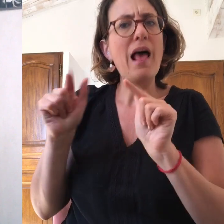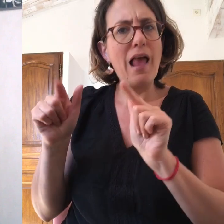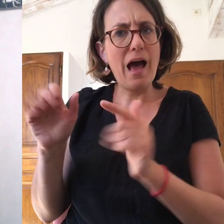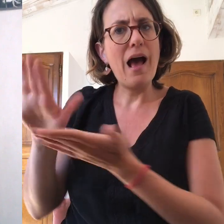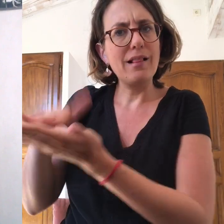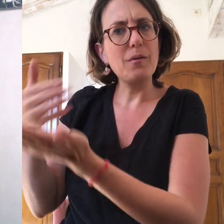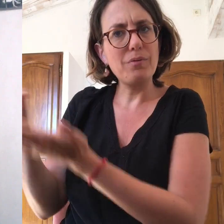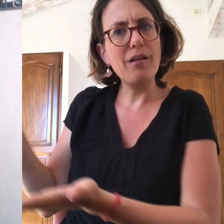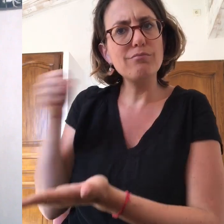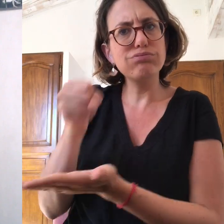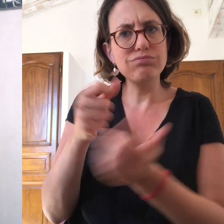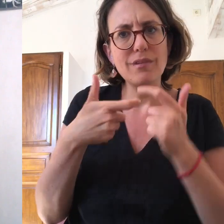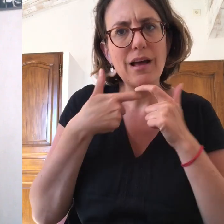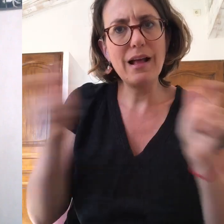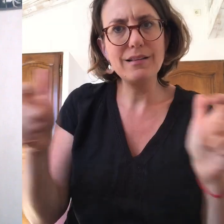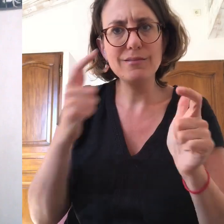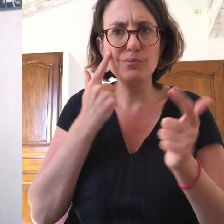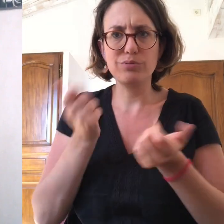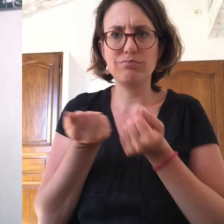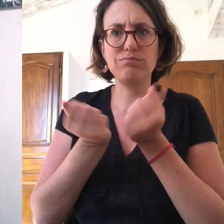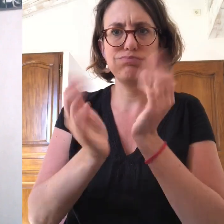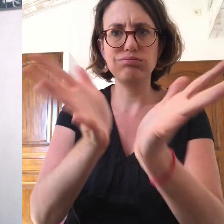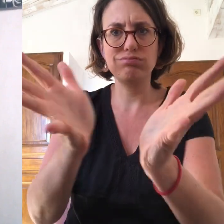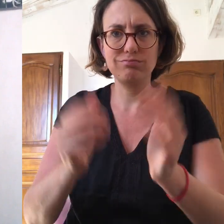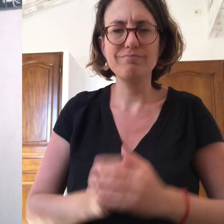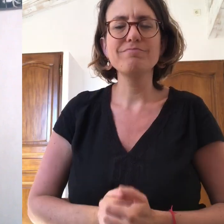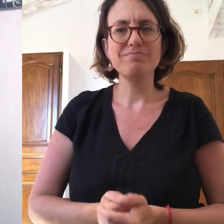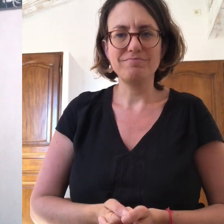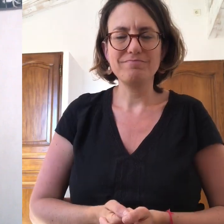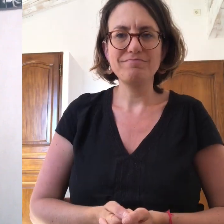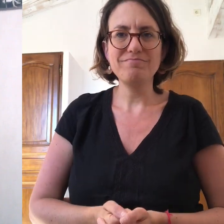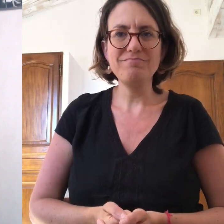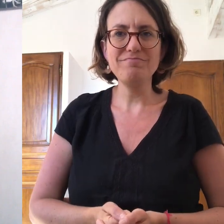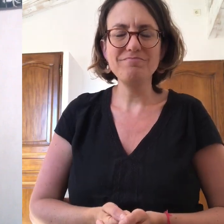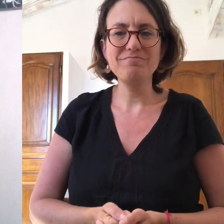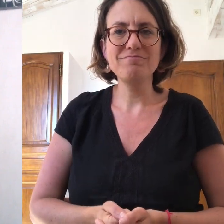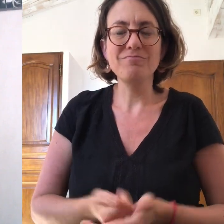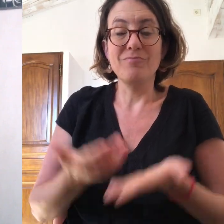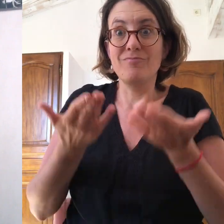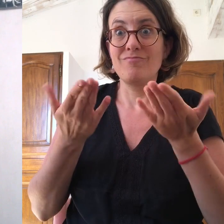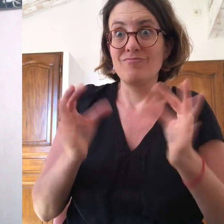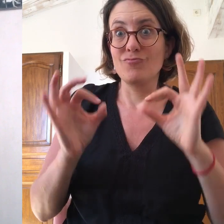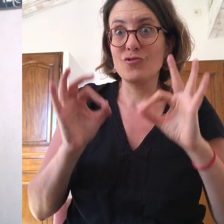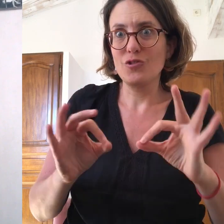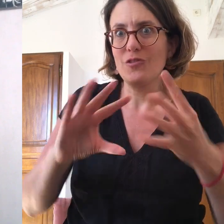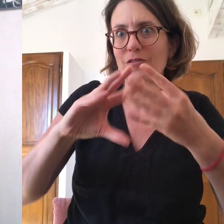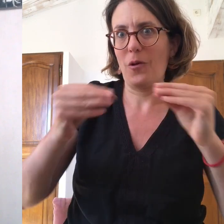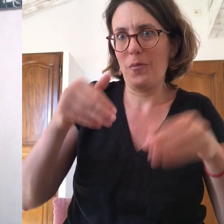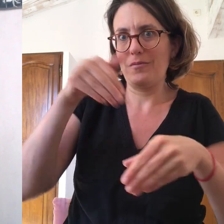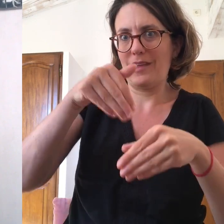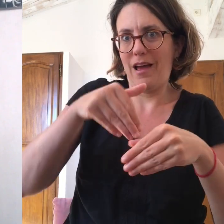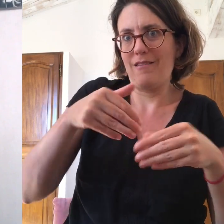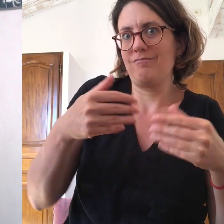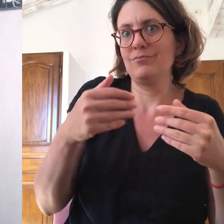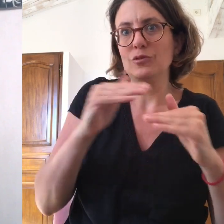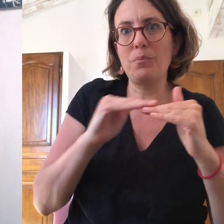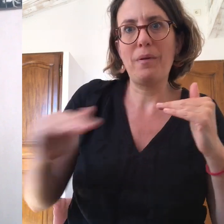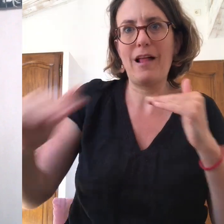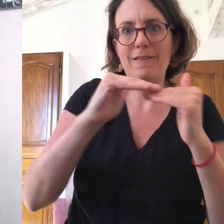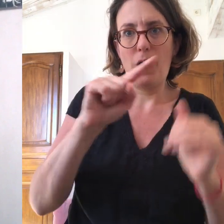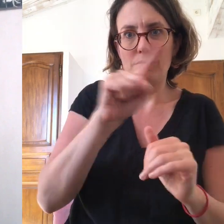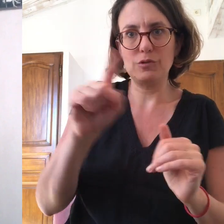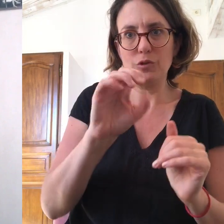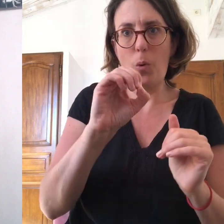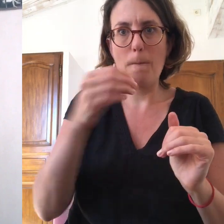en langue des signes, bien sûr. Alors, rendez-vous sur la plateforme Zoom Z-O-O-M le jeudi 23 avril à 16h.